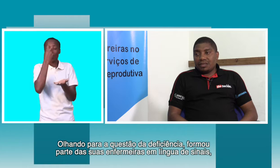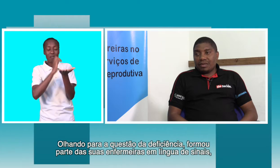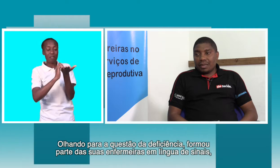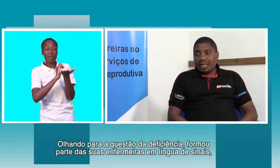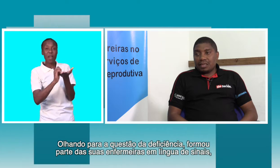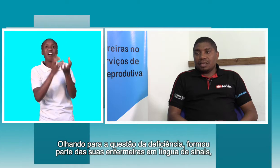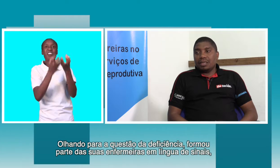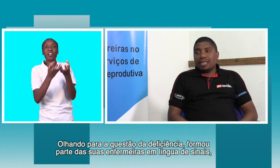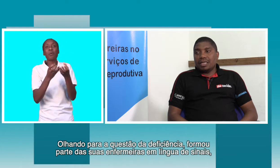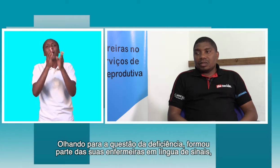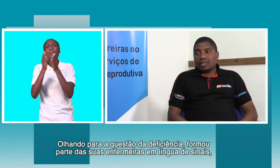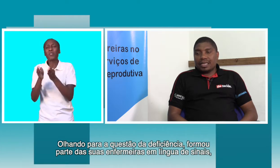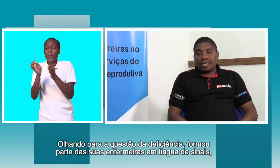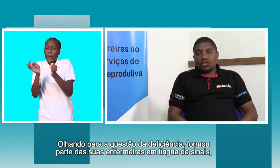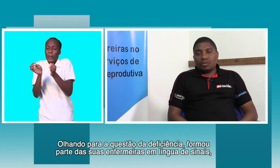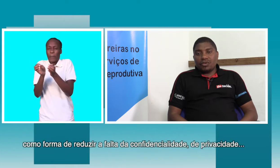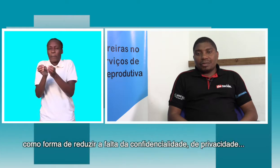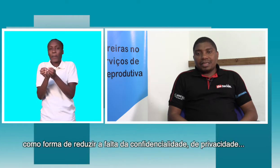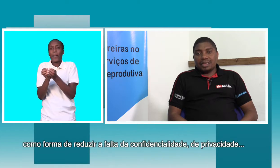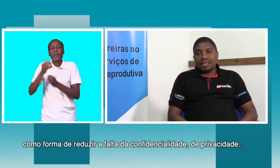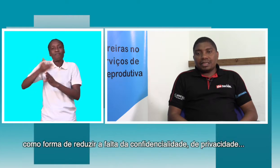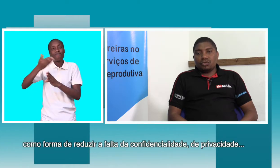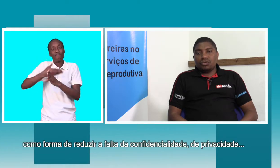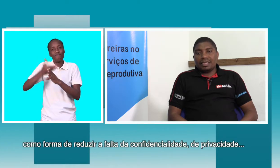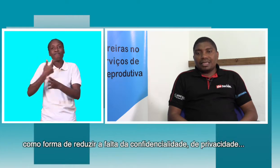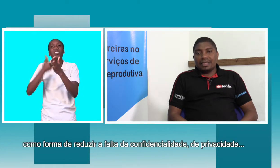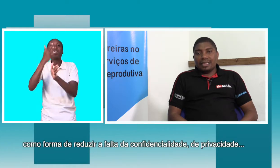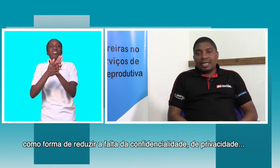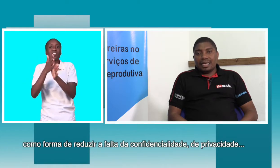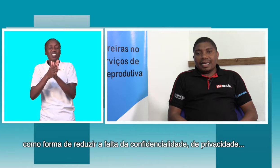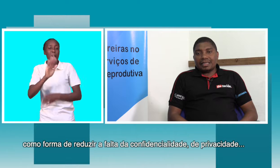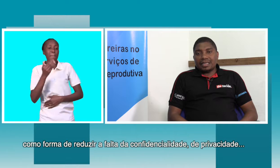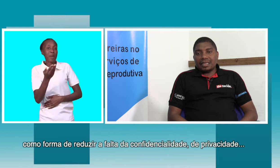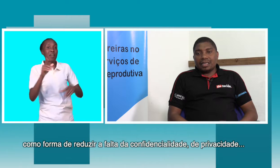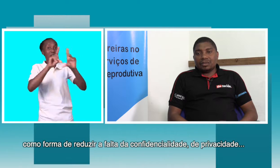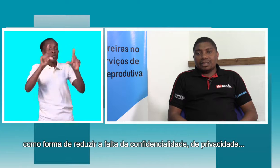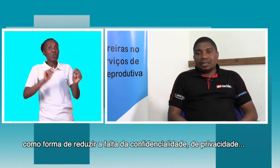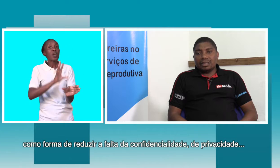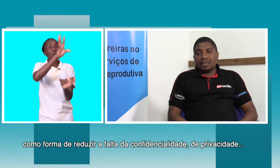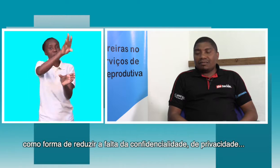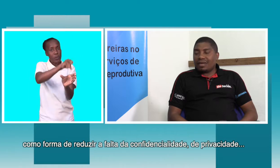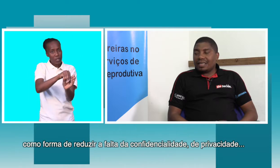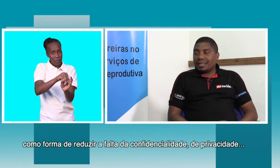enfermeiras em língua de sinais, como forma de reduzir esta questão da falta,